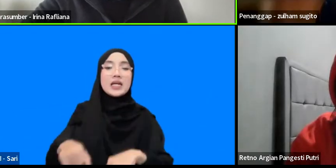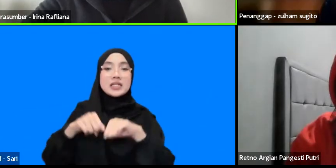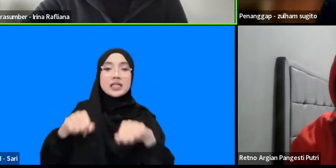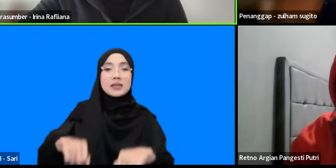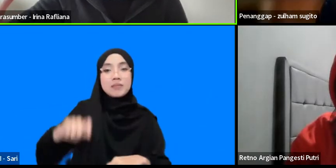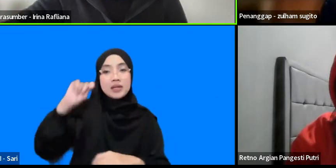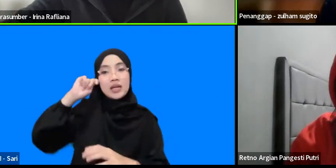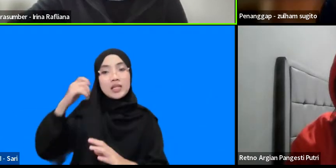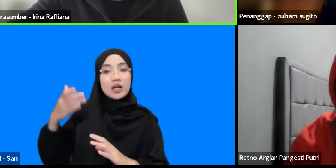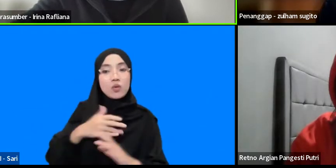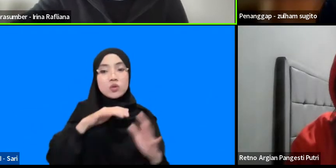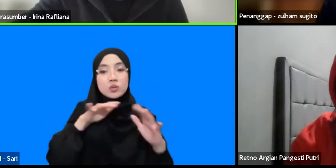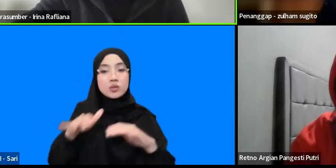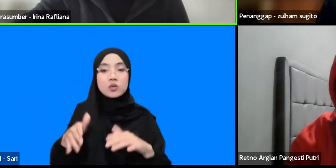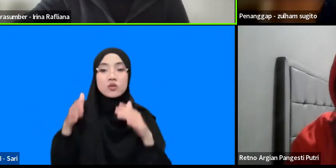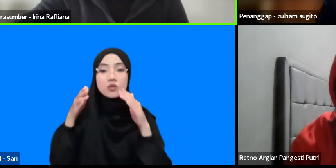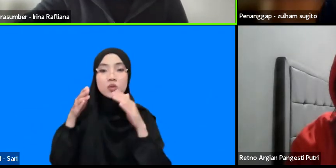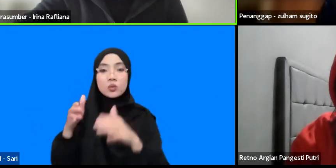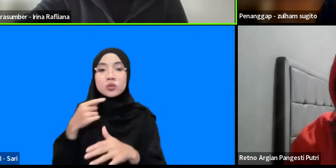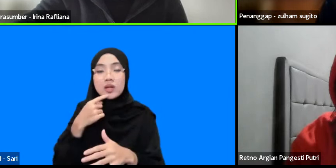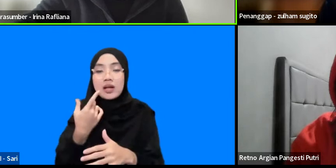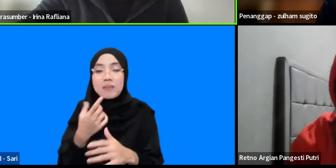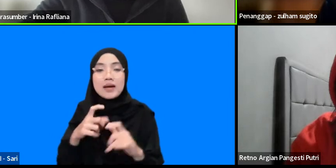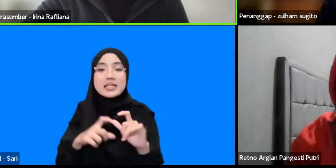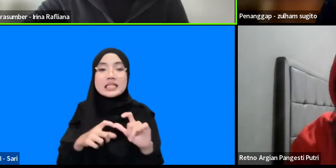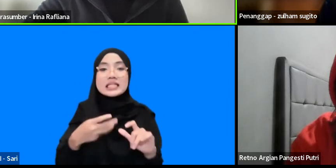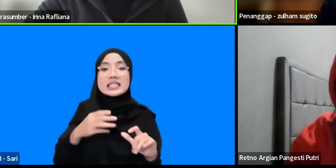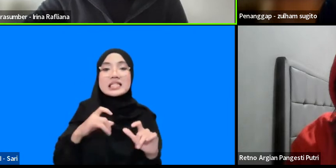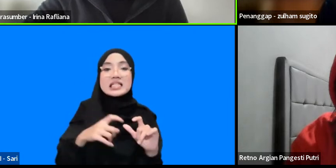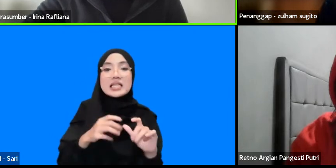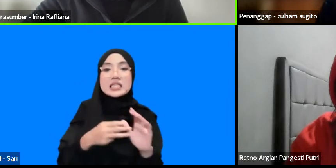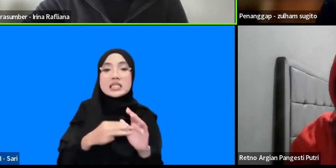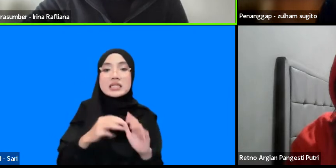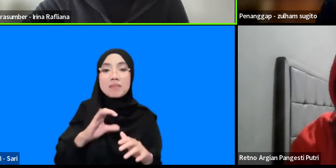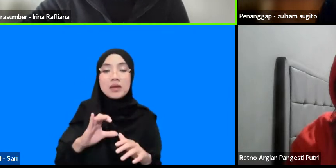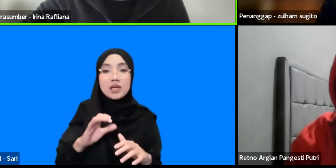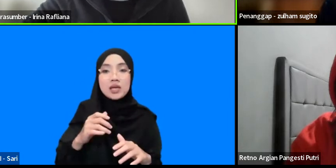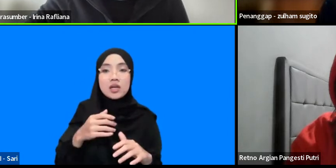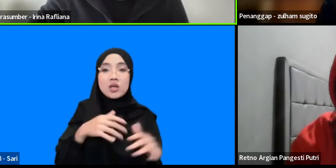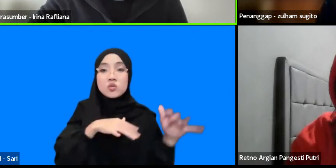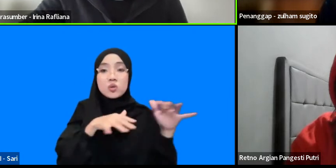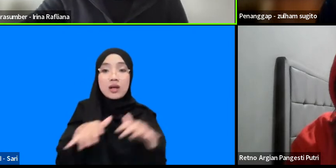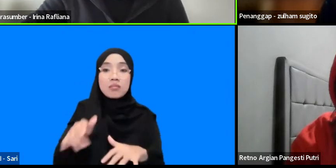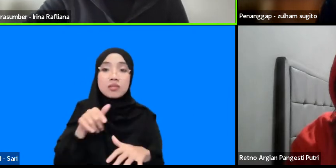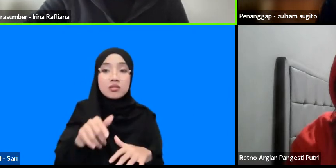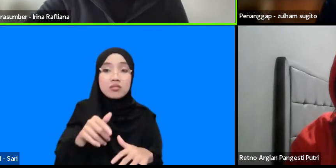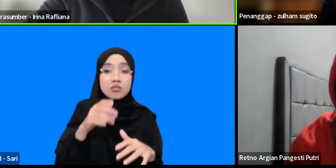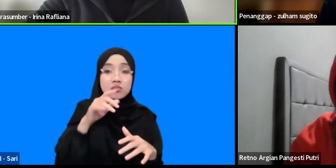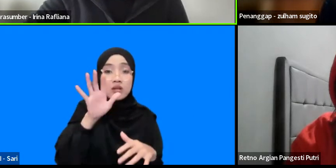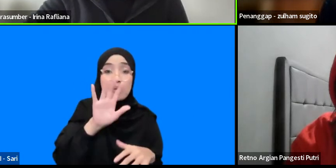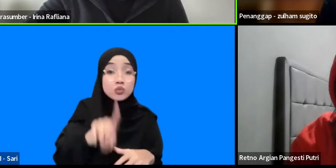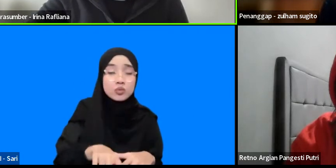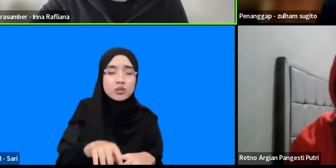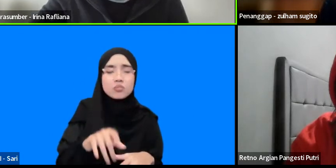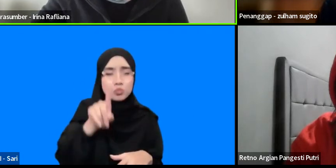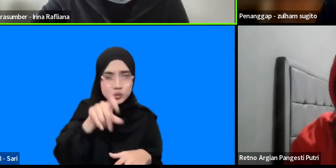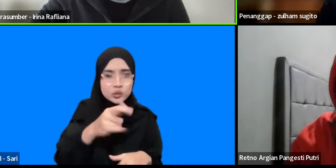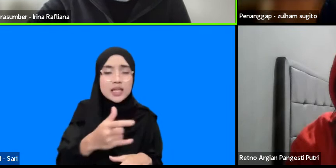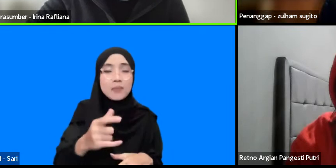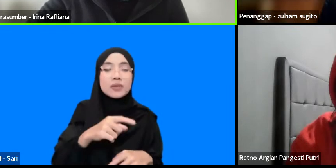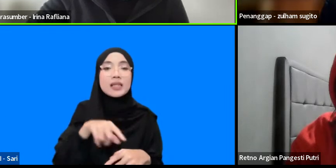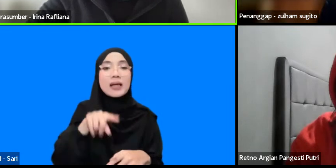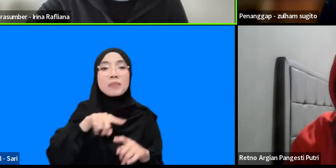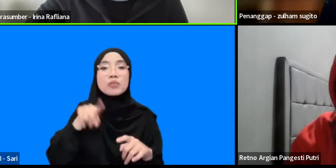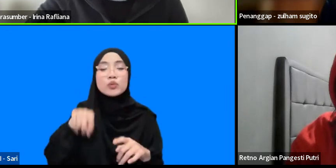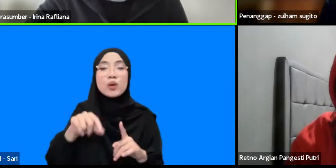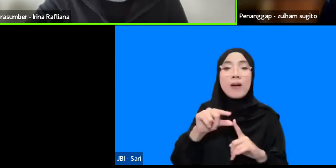kita seismic centric apakah tsunami centric tidak perlu ya perlu justru itu prototyping yang